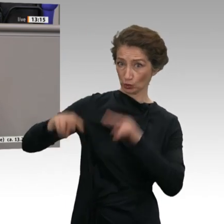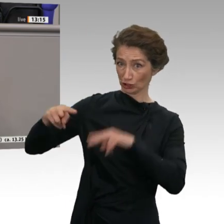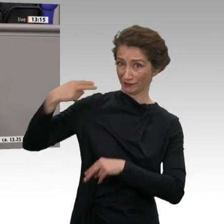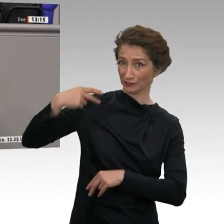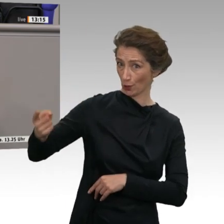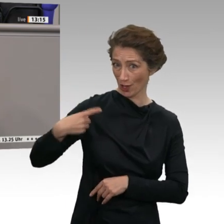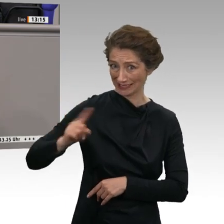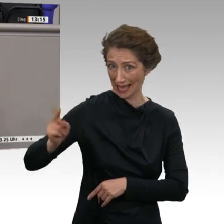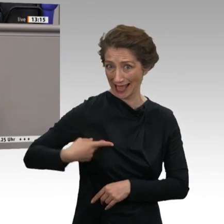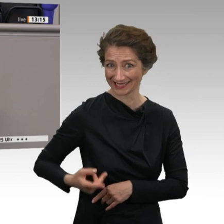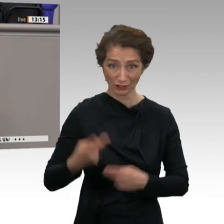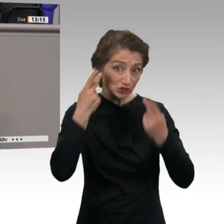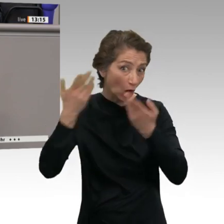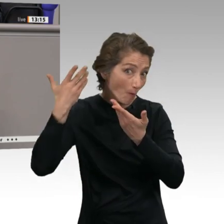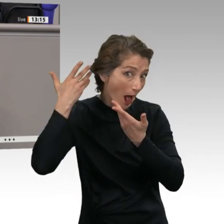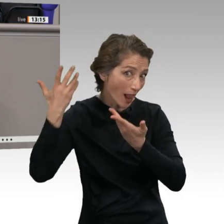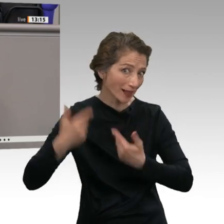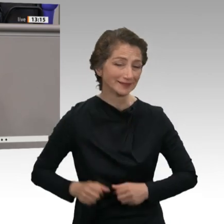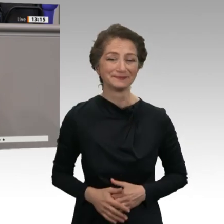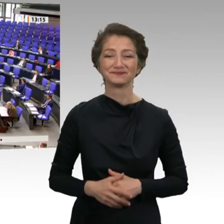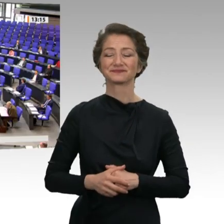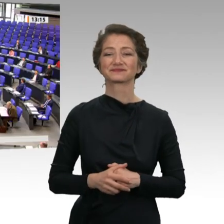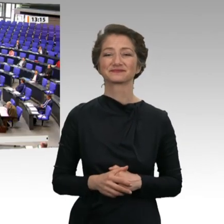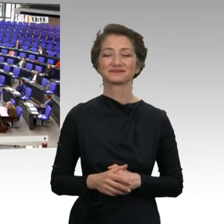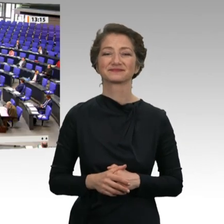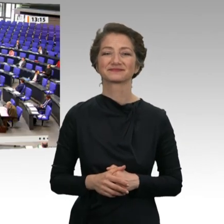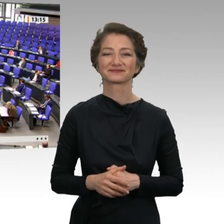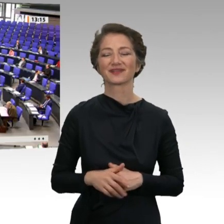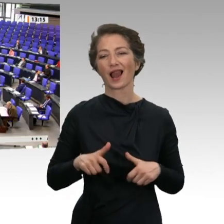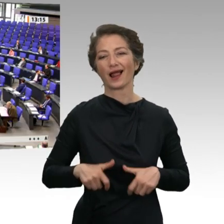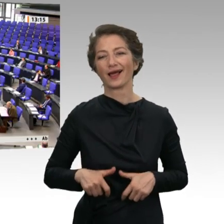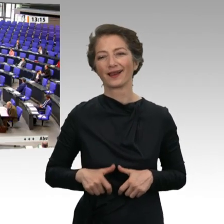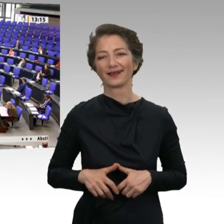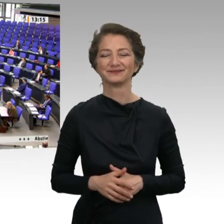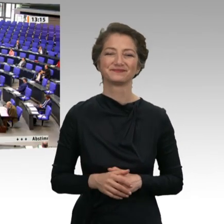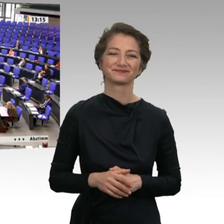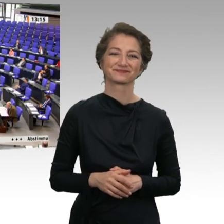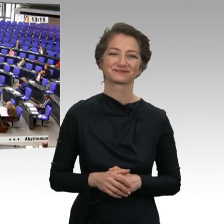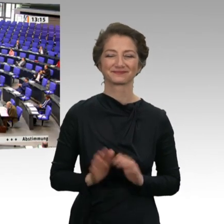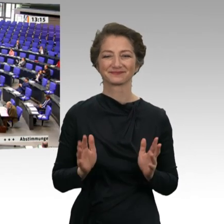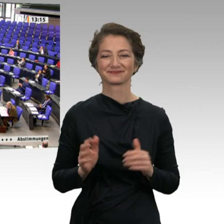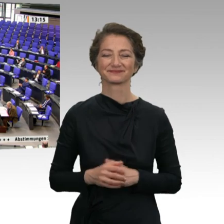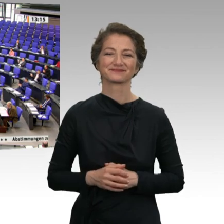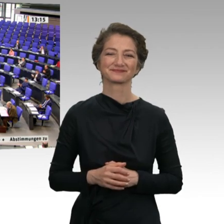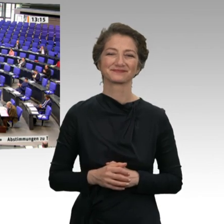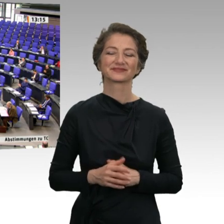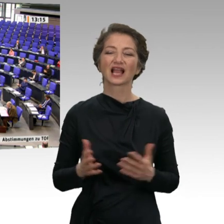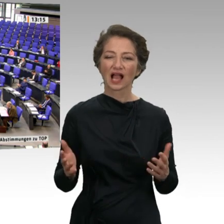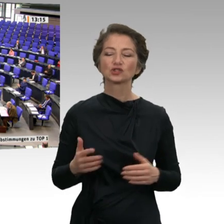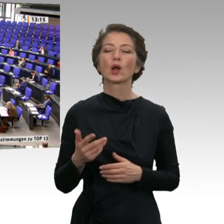Man sieht es. Man sieht es. Er hebelt die Beitragsegivalenz bis zu einer Beitragsleistung